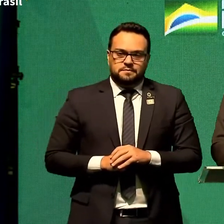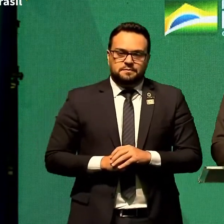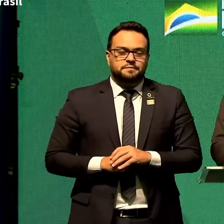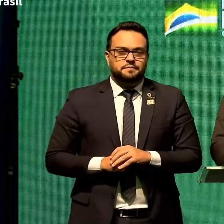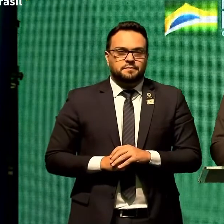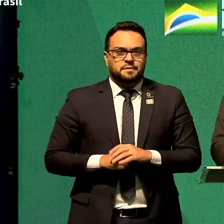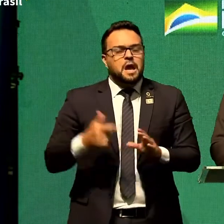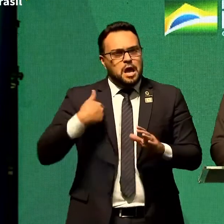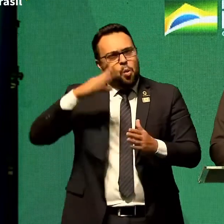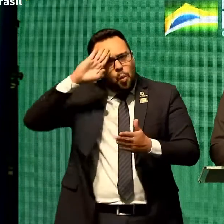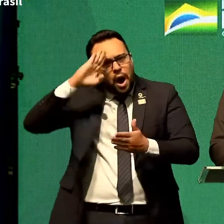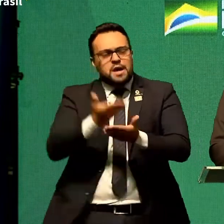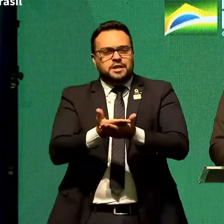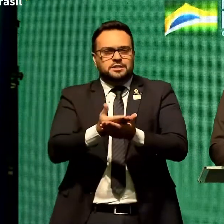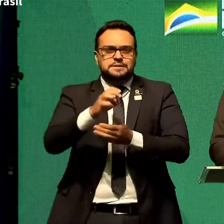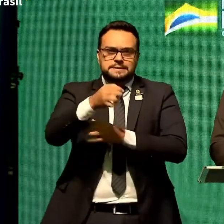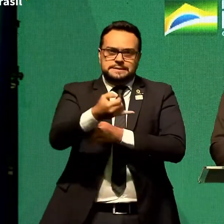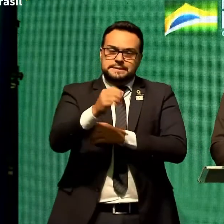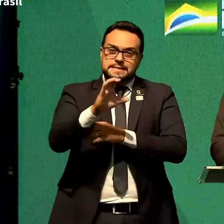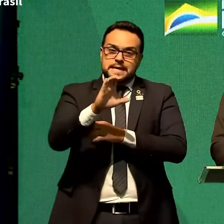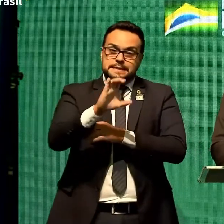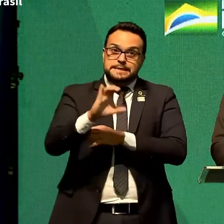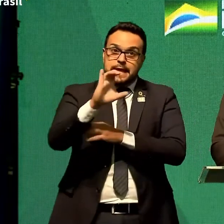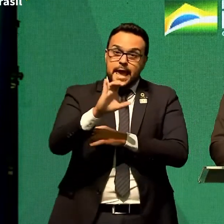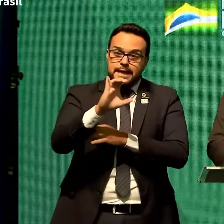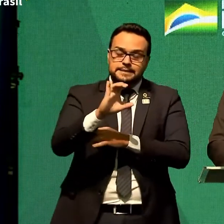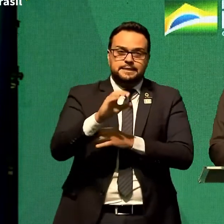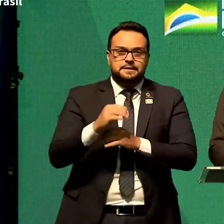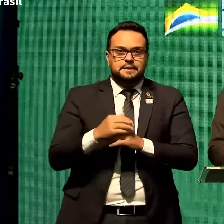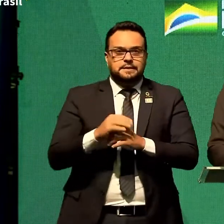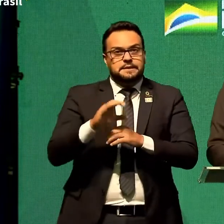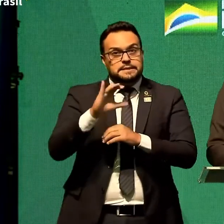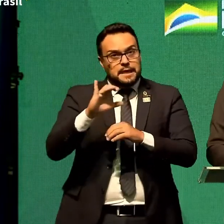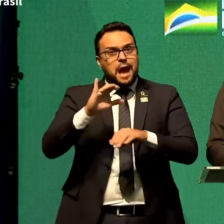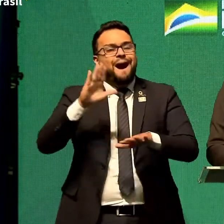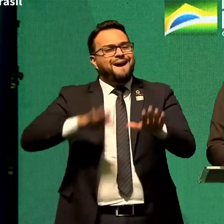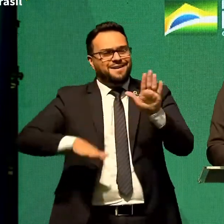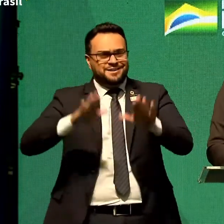Eu acredito na ciência, mas ciência por vezes demora.